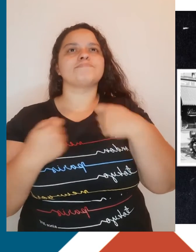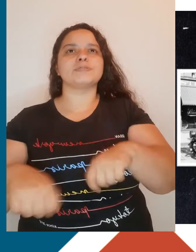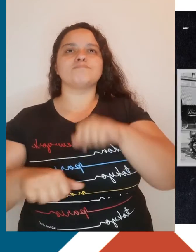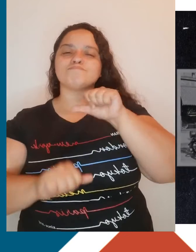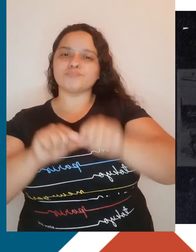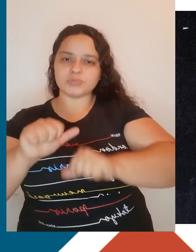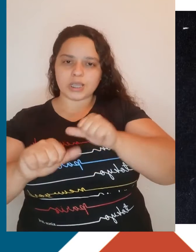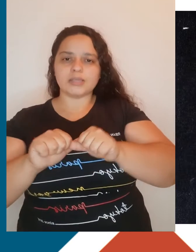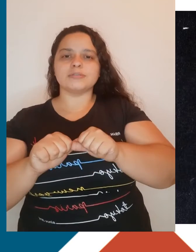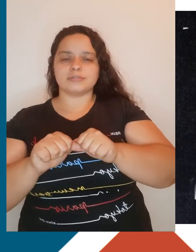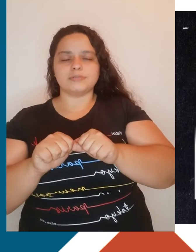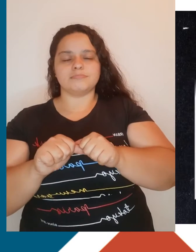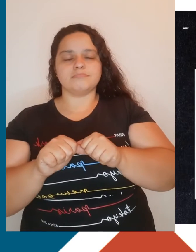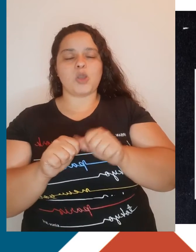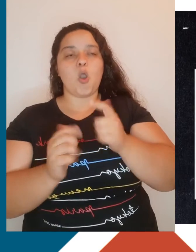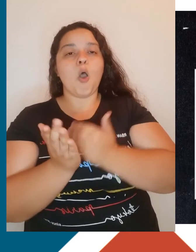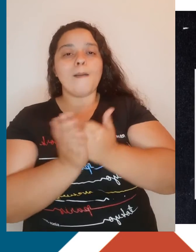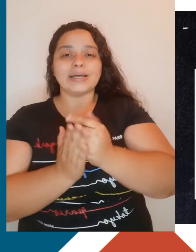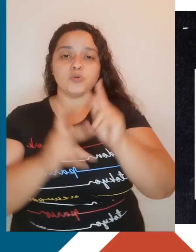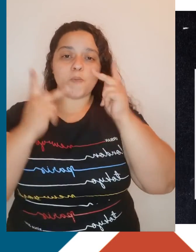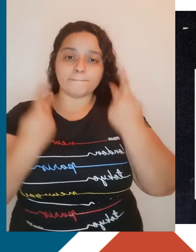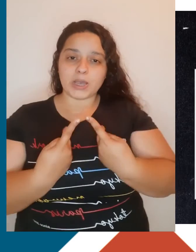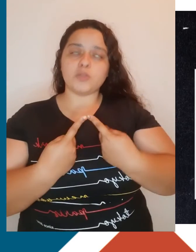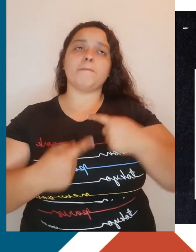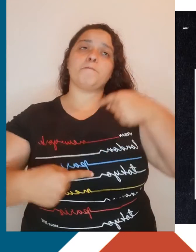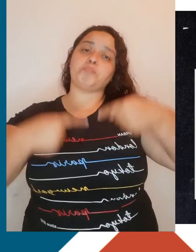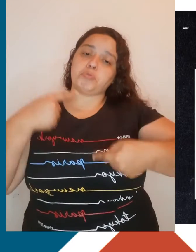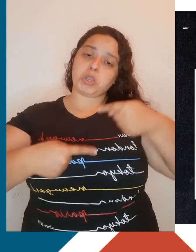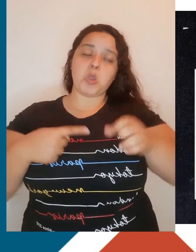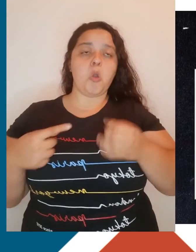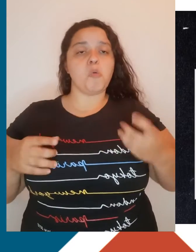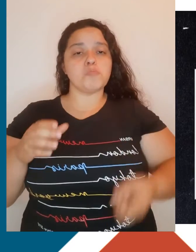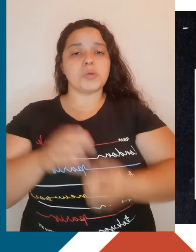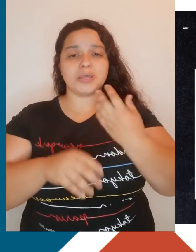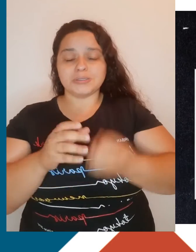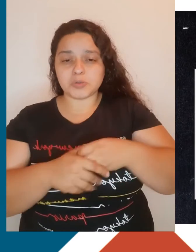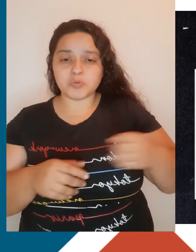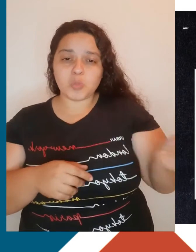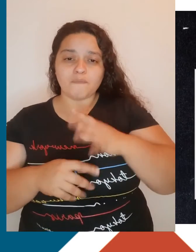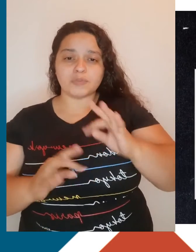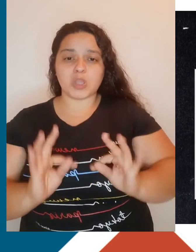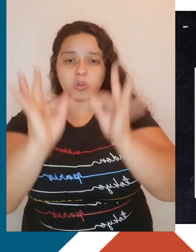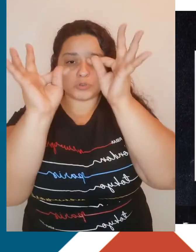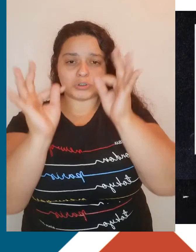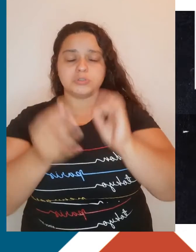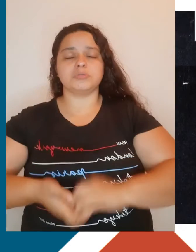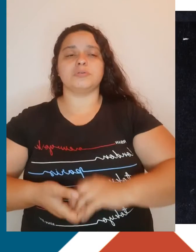ação do ser humano, fosse na política ou na criação de novas tecnologias. Vejam nessas